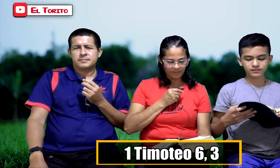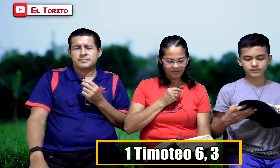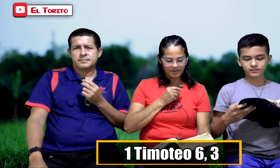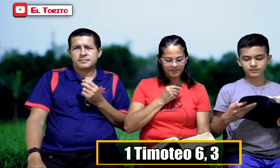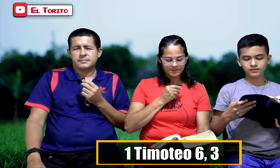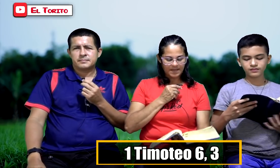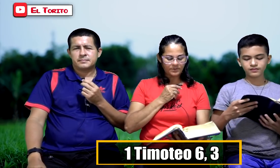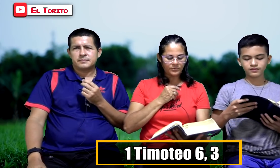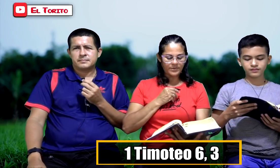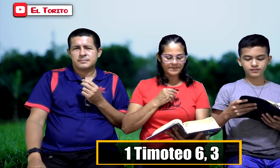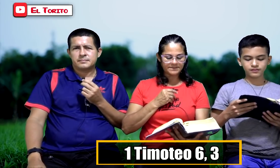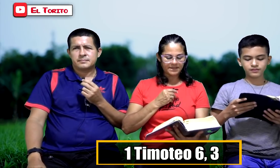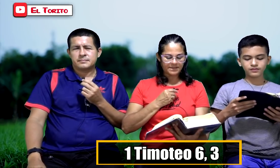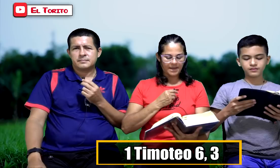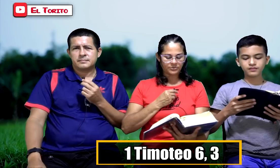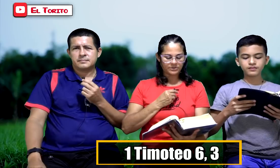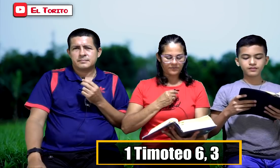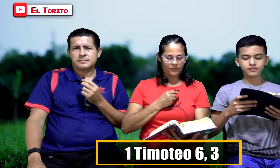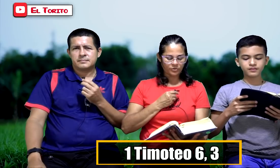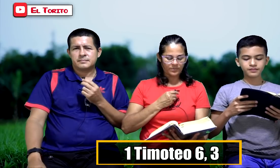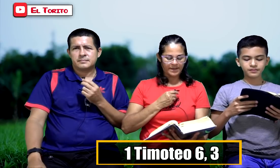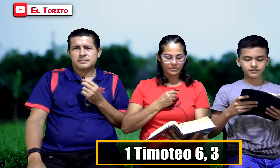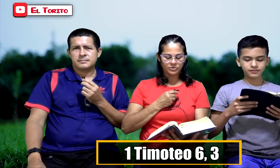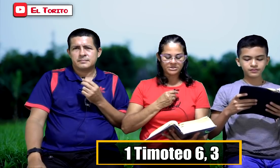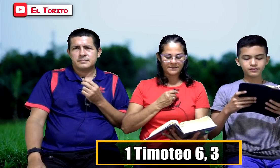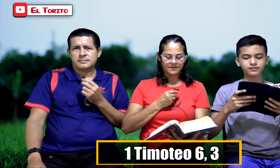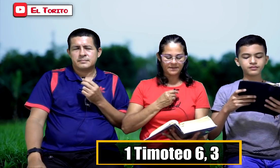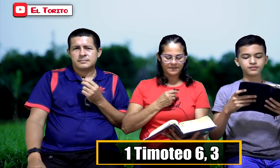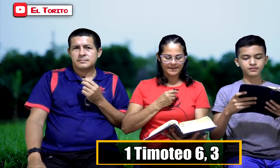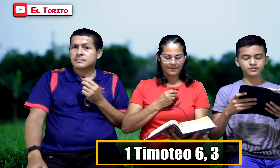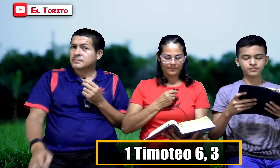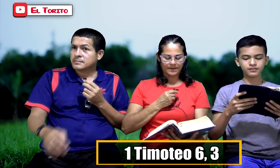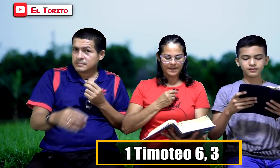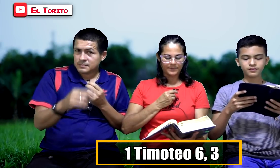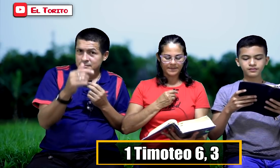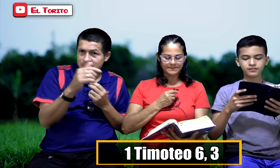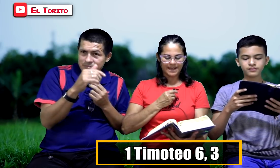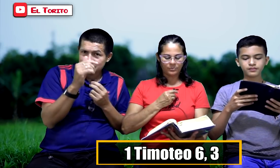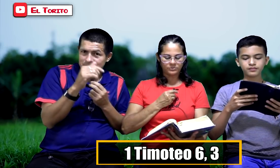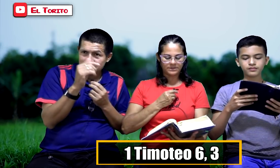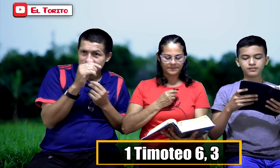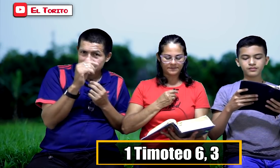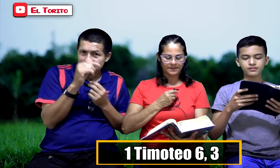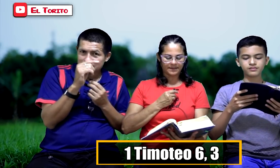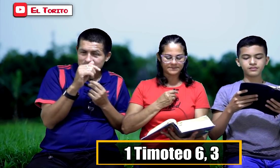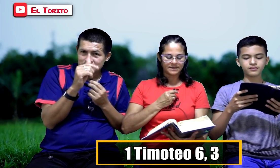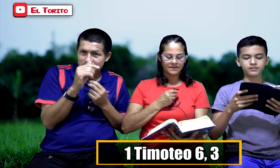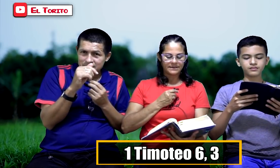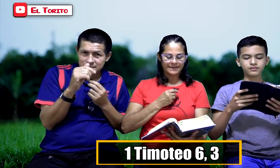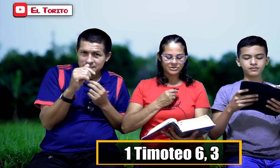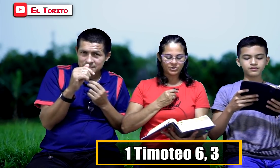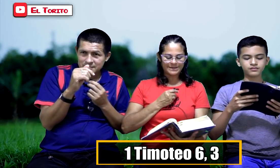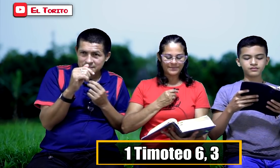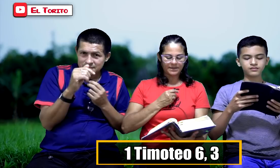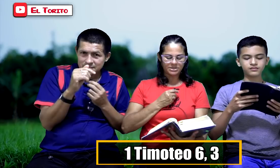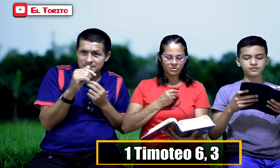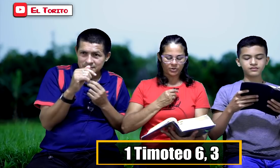Si alguno enseña en otra forma y no se atiende a las palabras auténticas que son las de Cristo